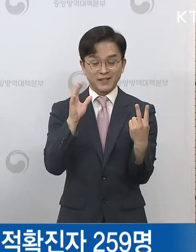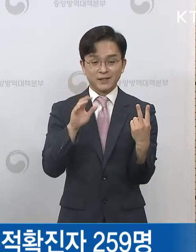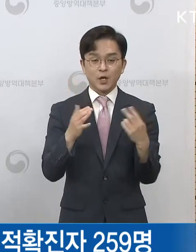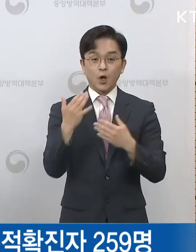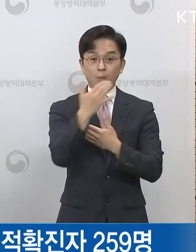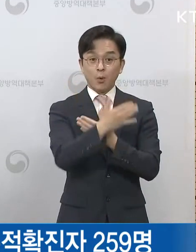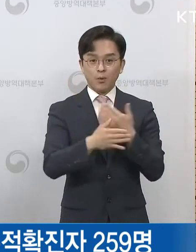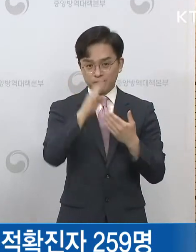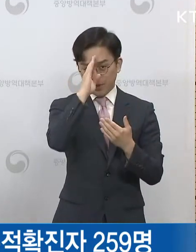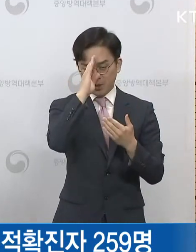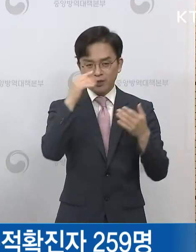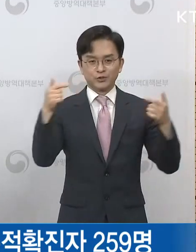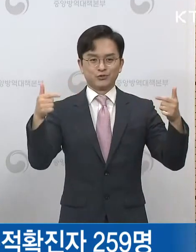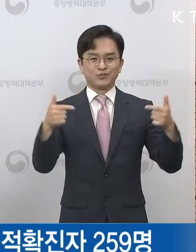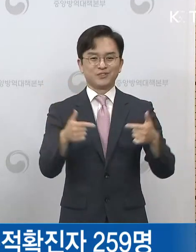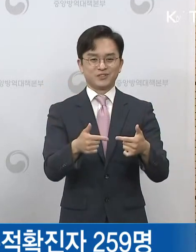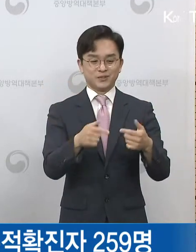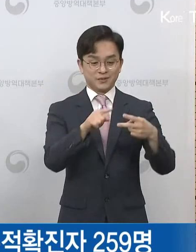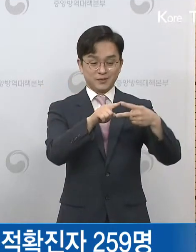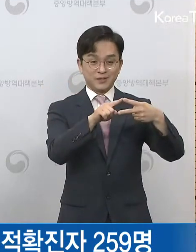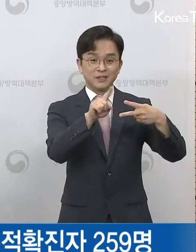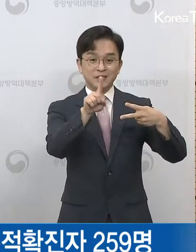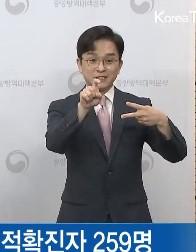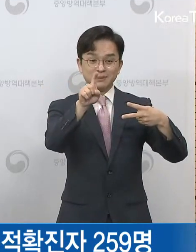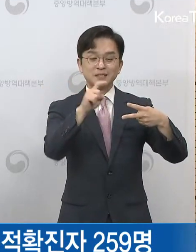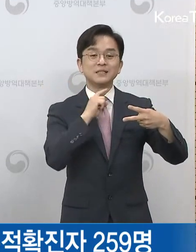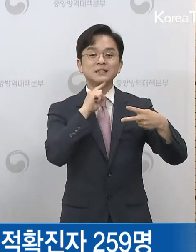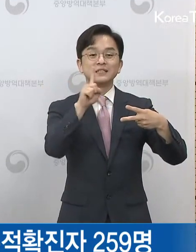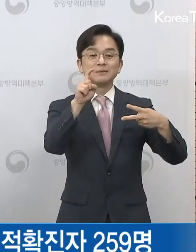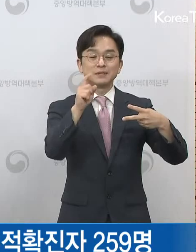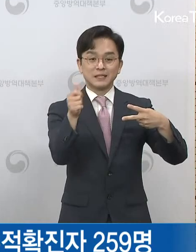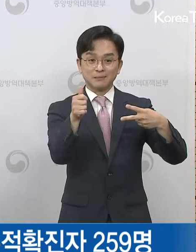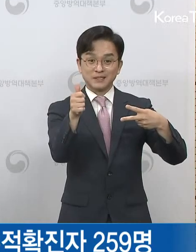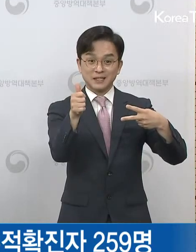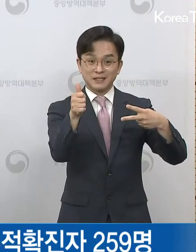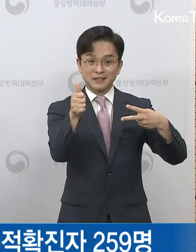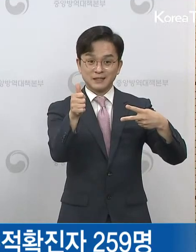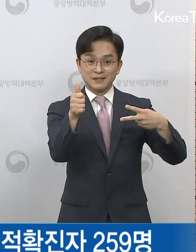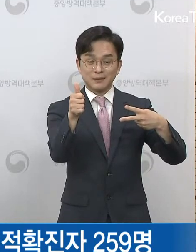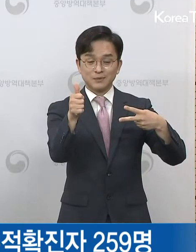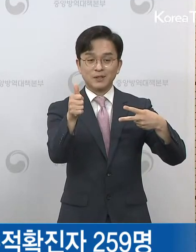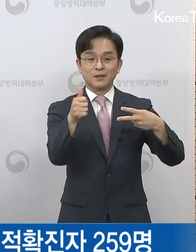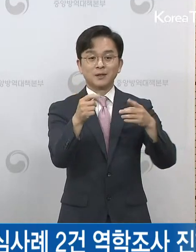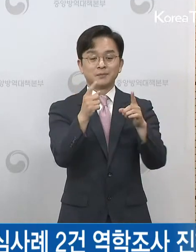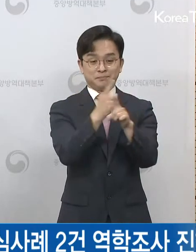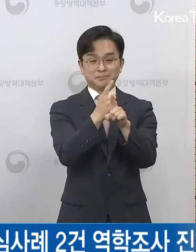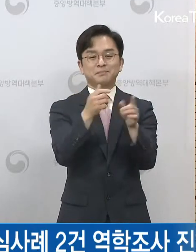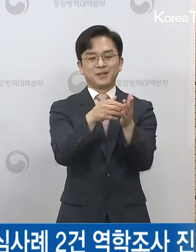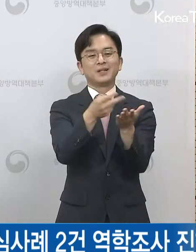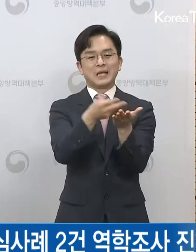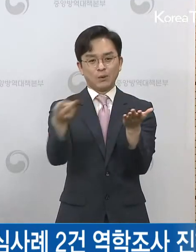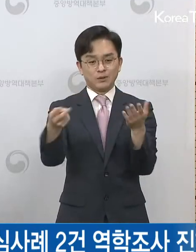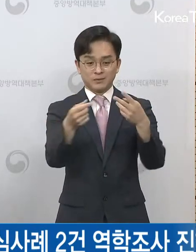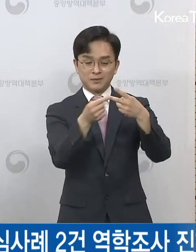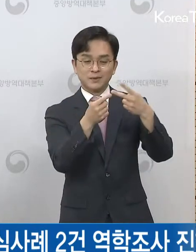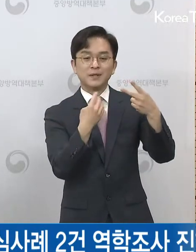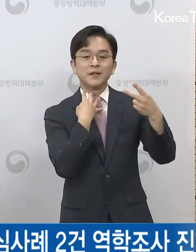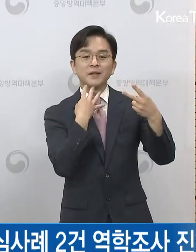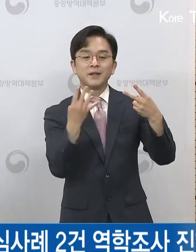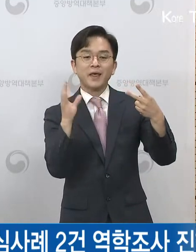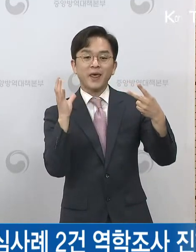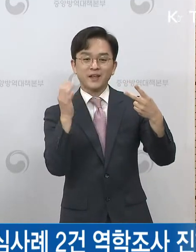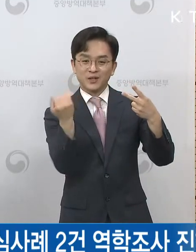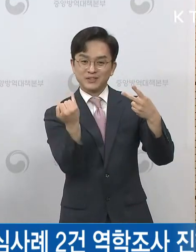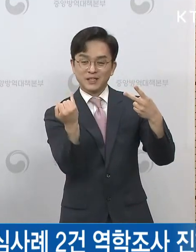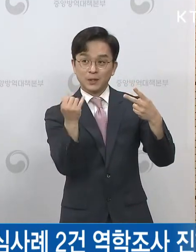모두 회복된 상태로 11세 남자 아이는 이미 퇴원하였고 4세 여와도